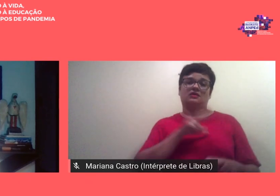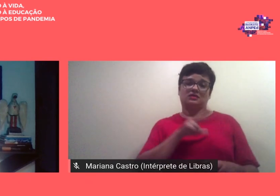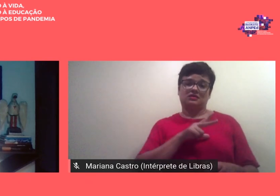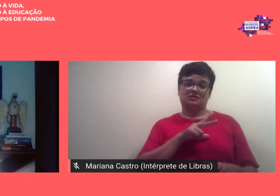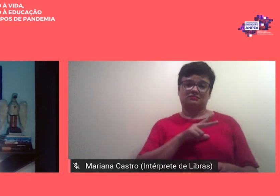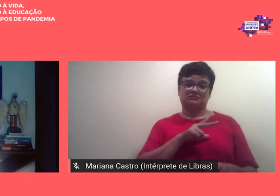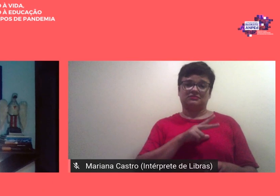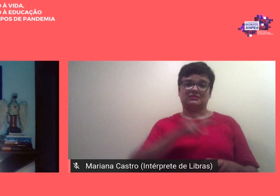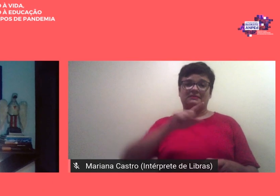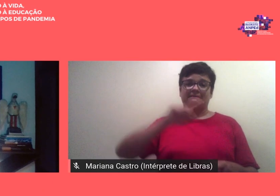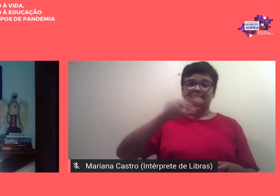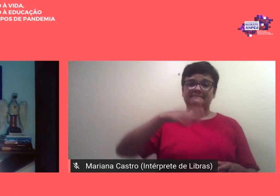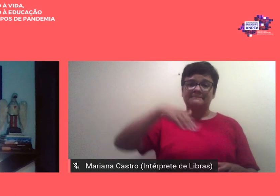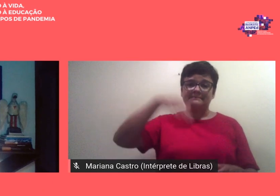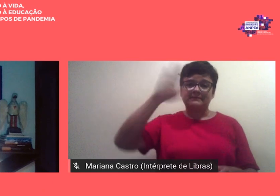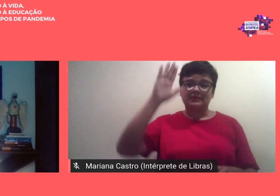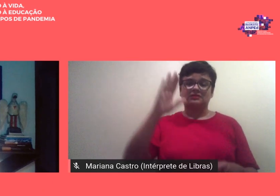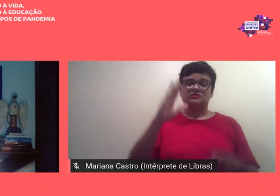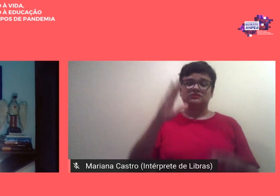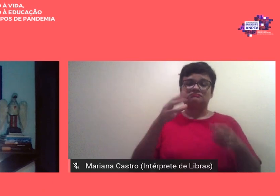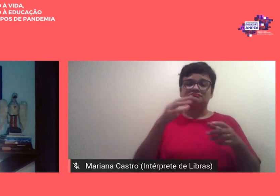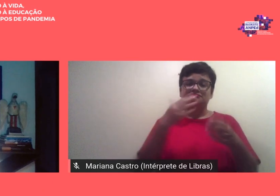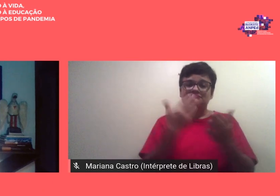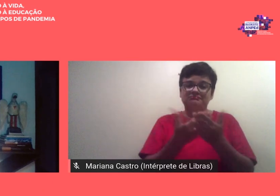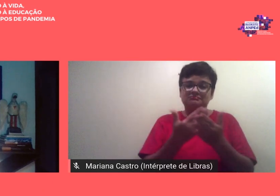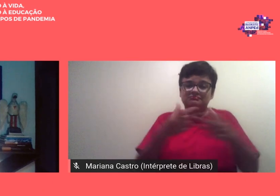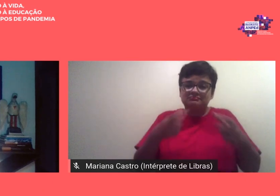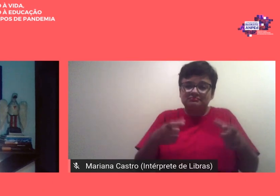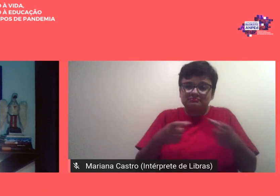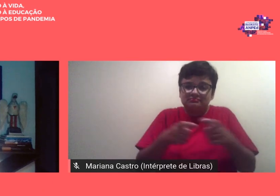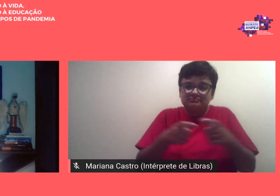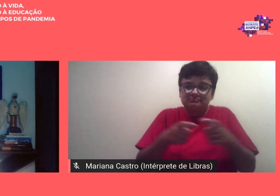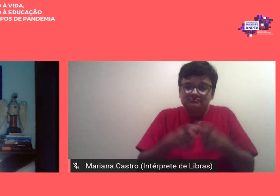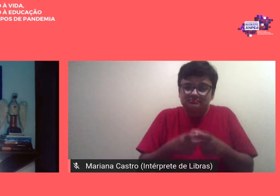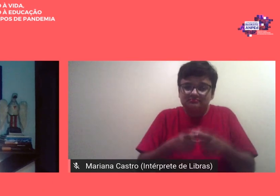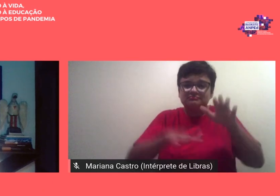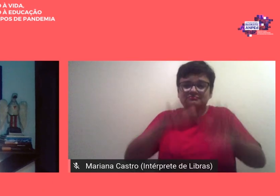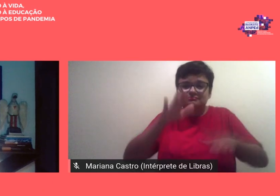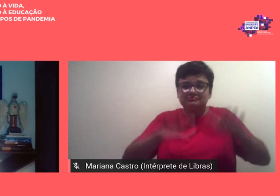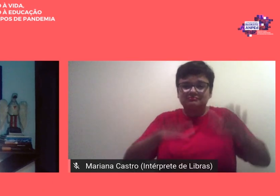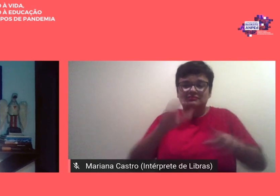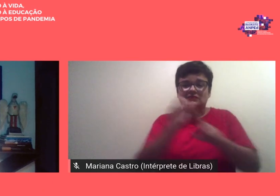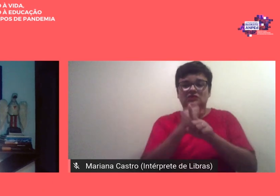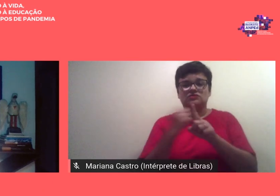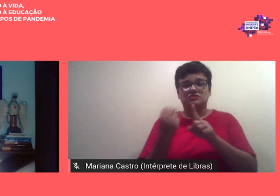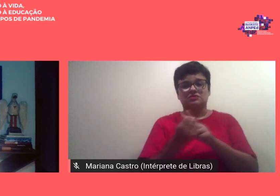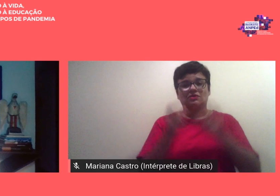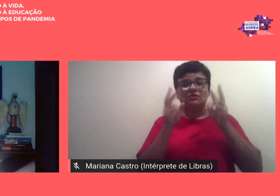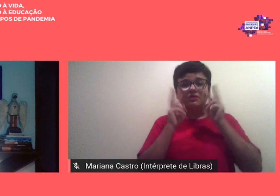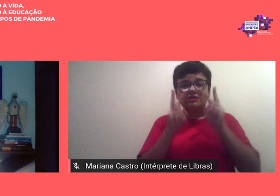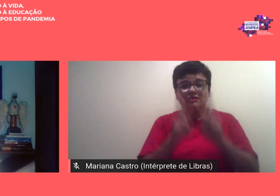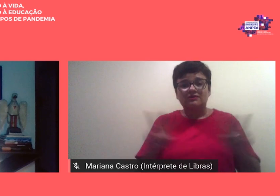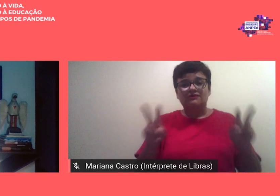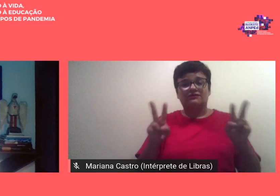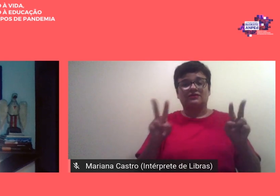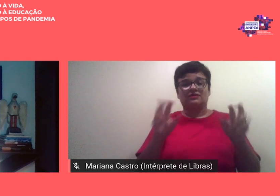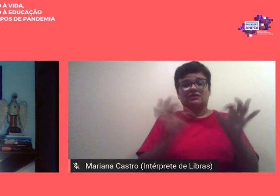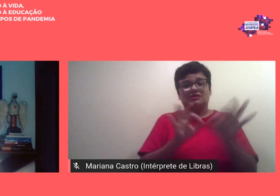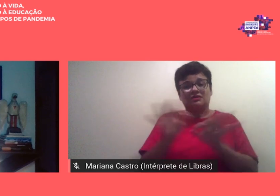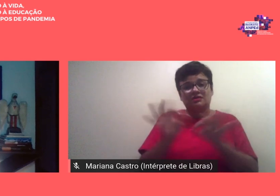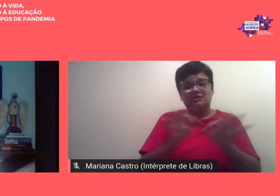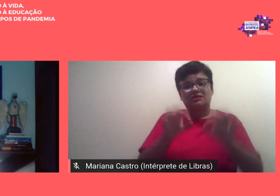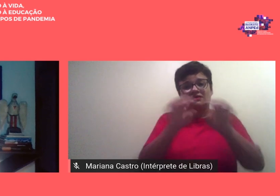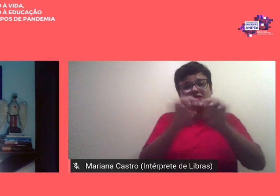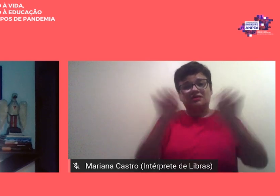instituições em maioria de pequeno porte as desigualdades sociais são visíveis na infraestrutura das escolas em grande